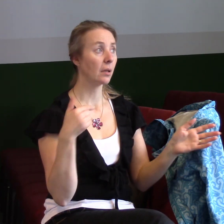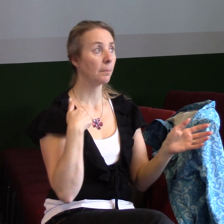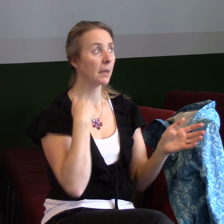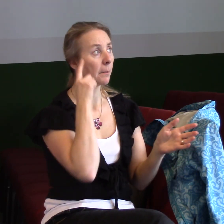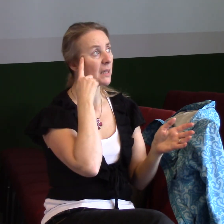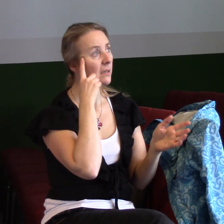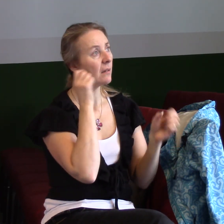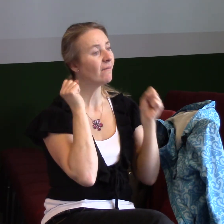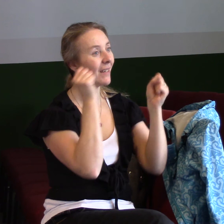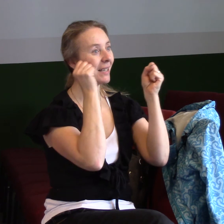že všechno je dobře.